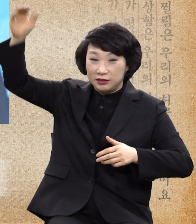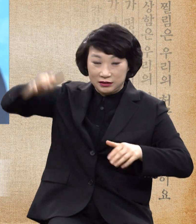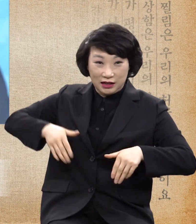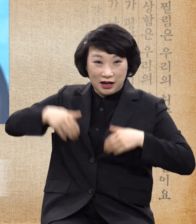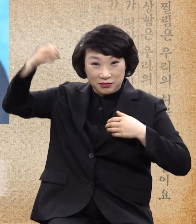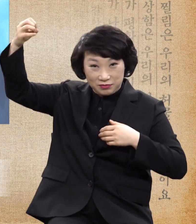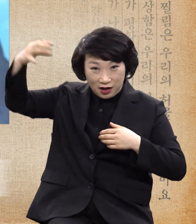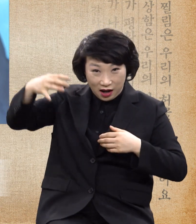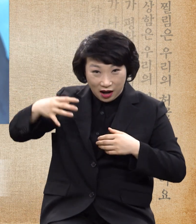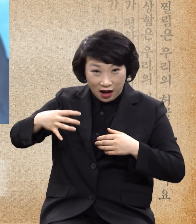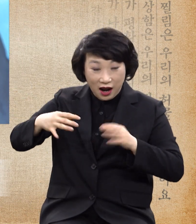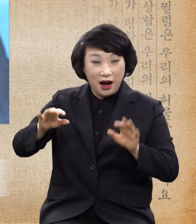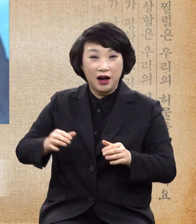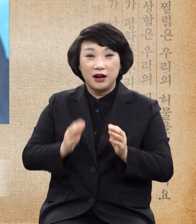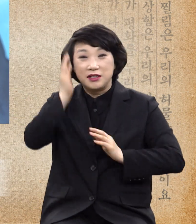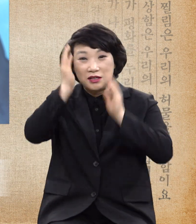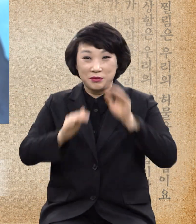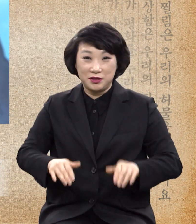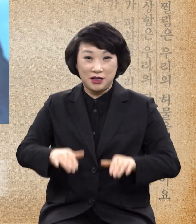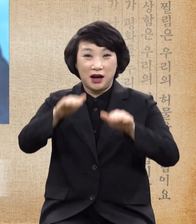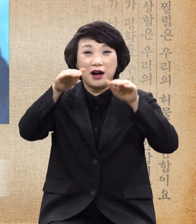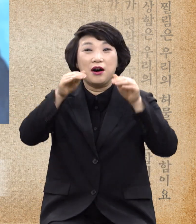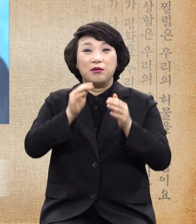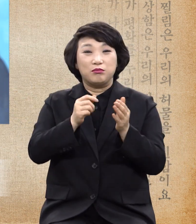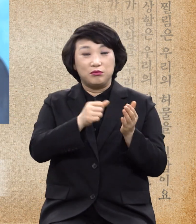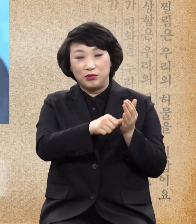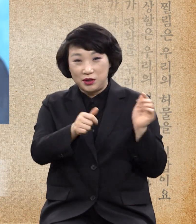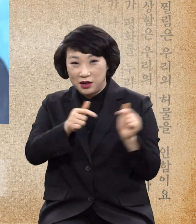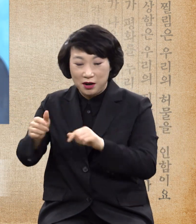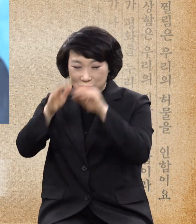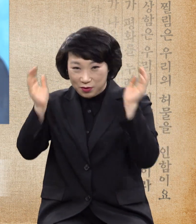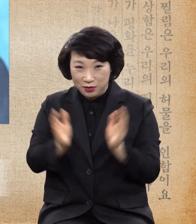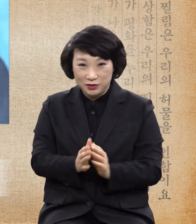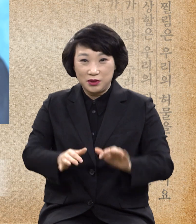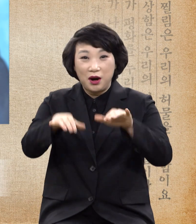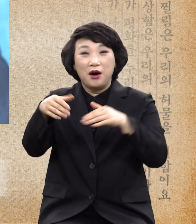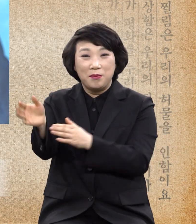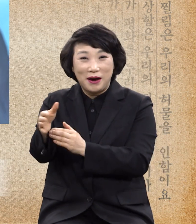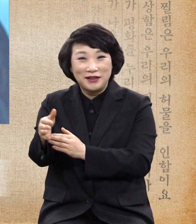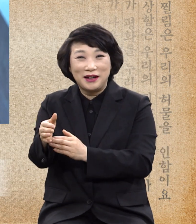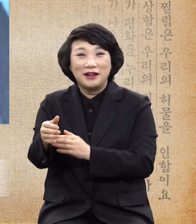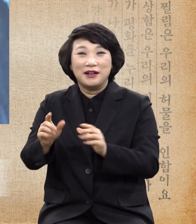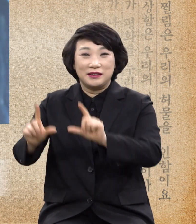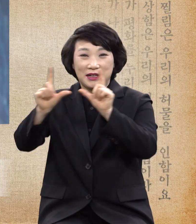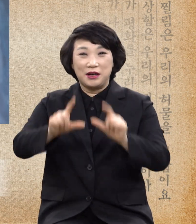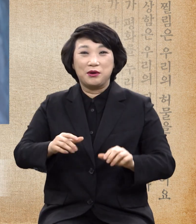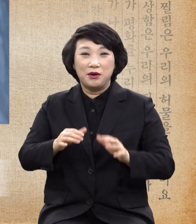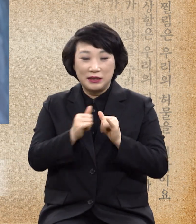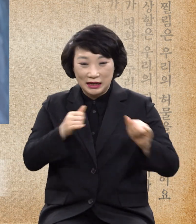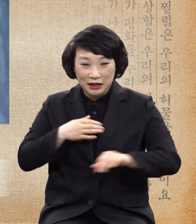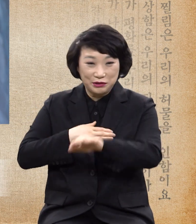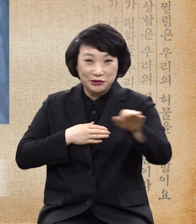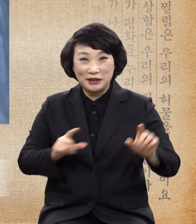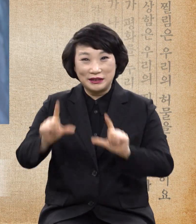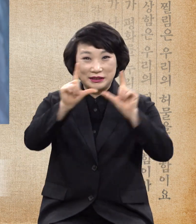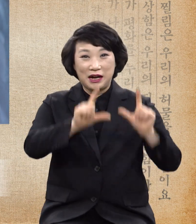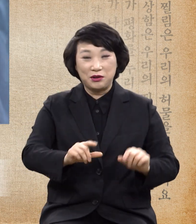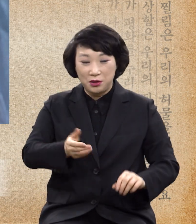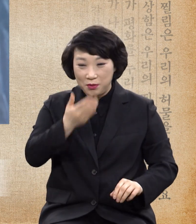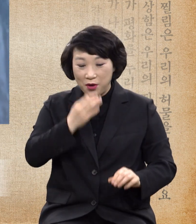자라게 하고 만물이 자라게 하고 물 속에는 고기가 살게 하고 우리 인생이 살아가고 먹고 사는 모든